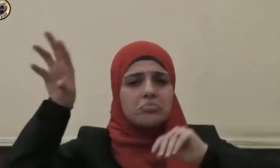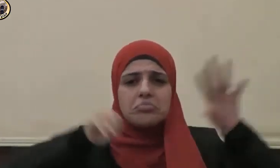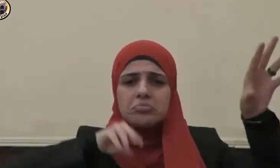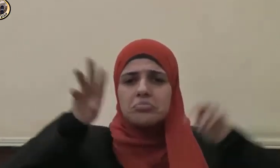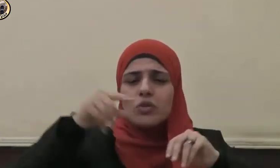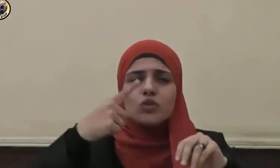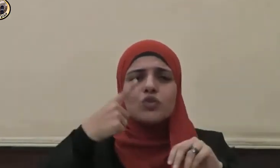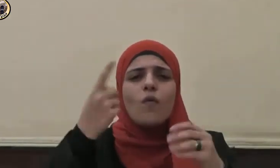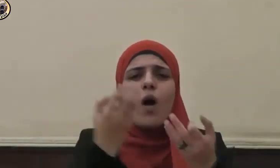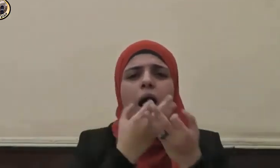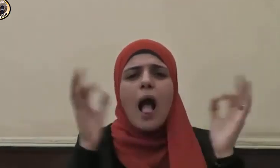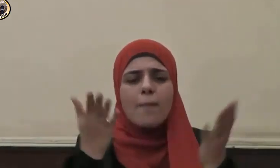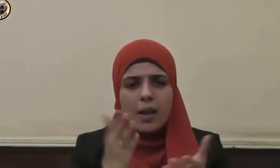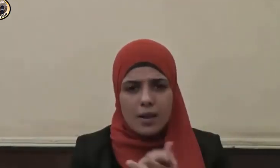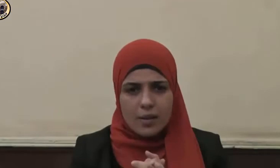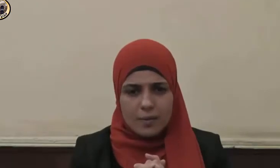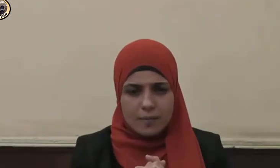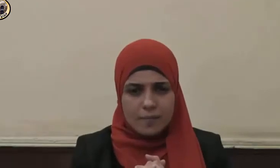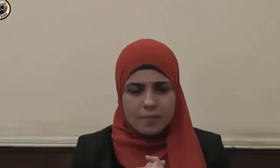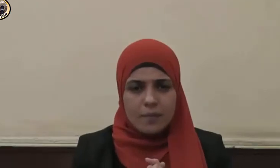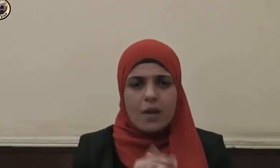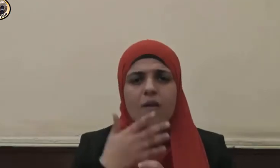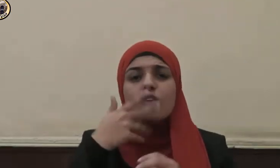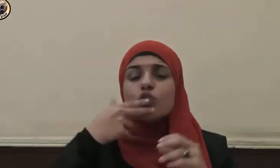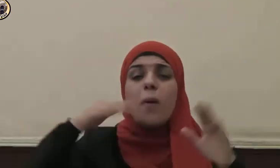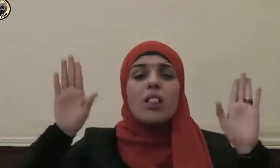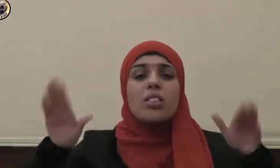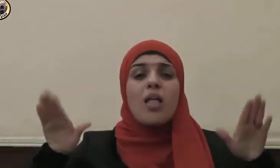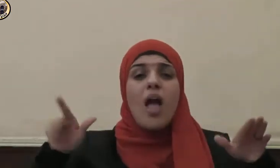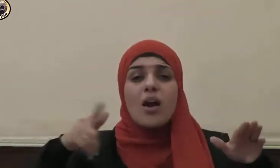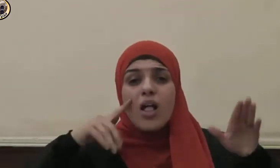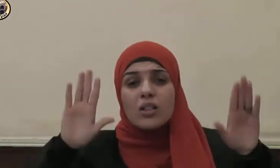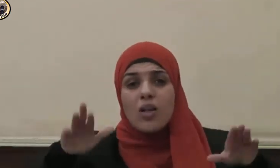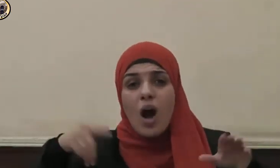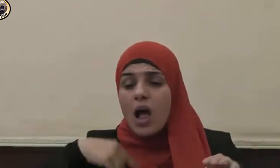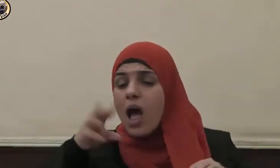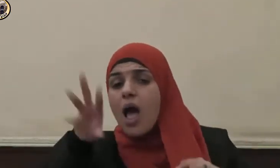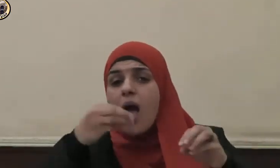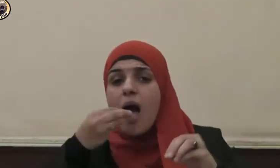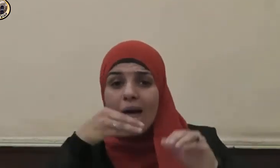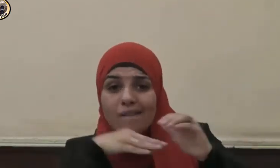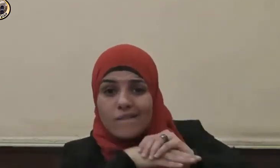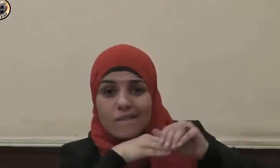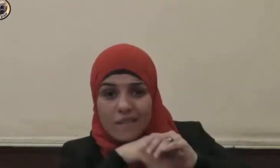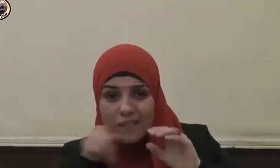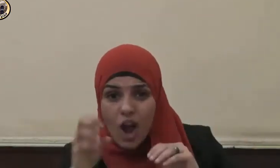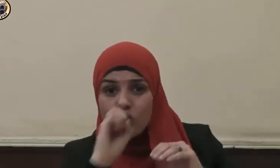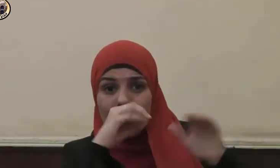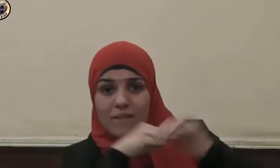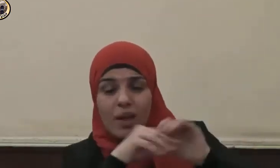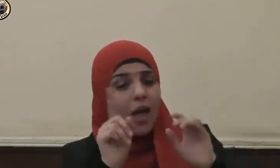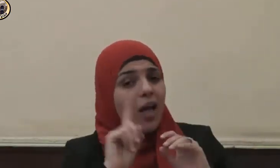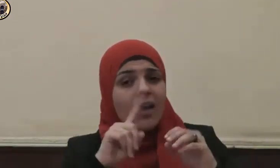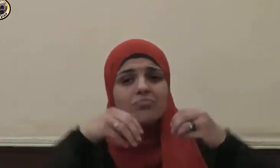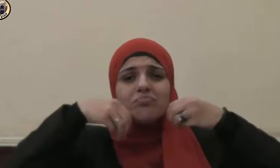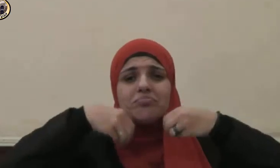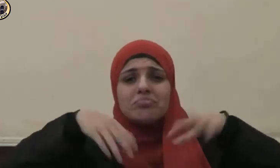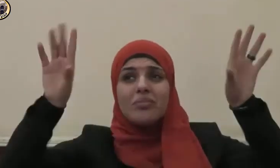بطانا فالطير لا تدخر طعاما ولا شرابا غير أنها لا